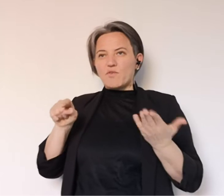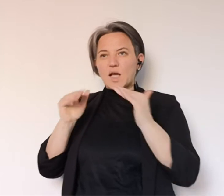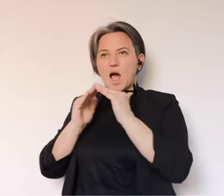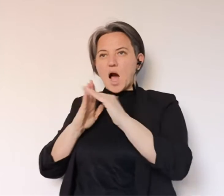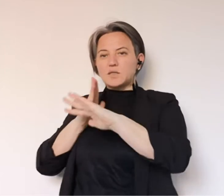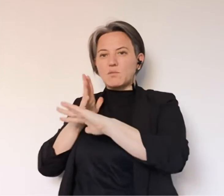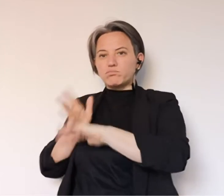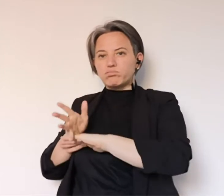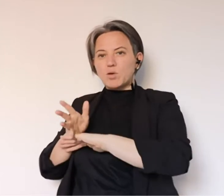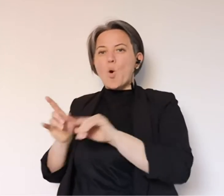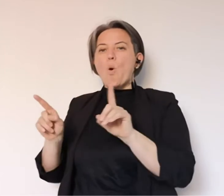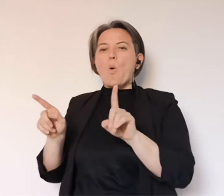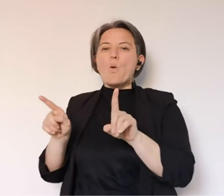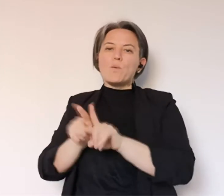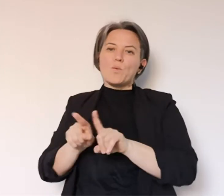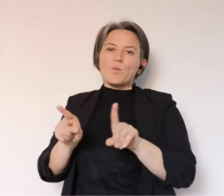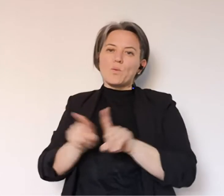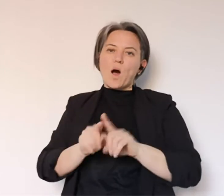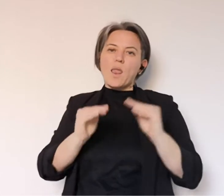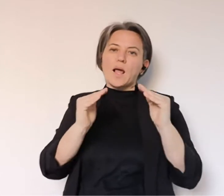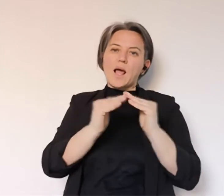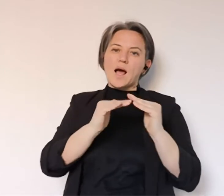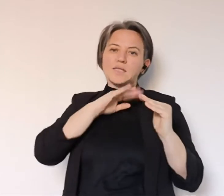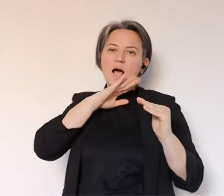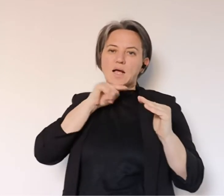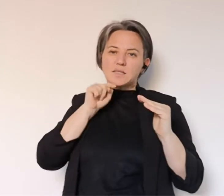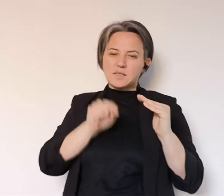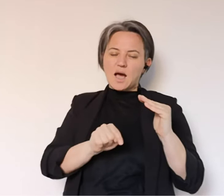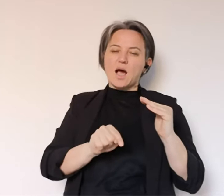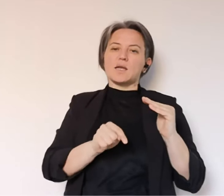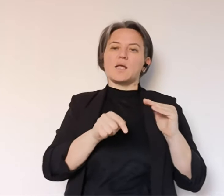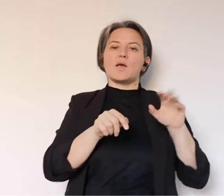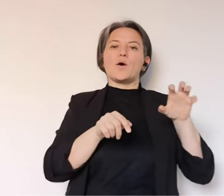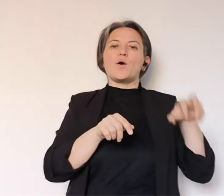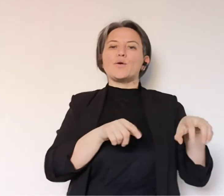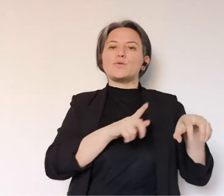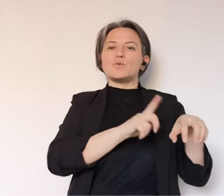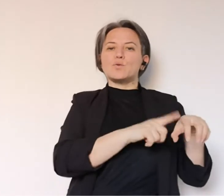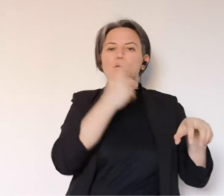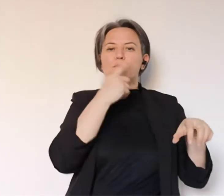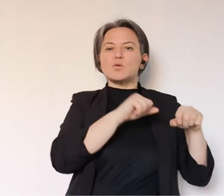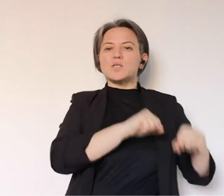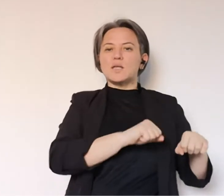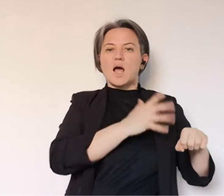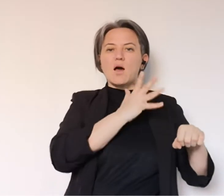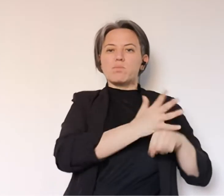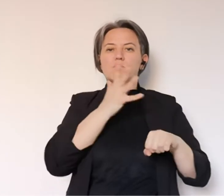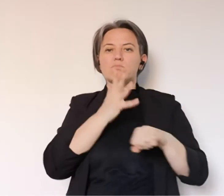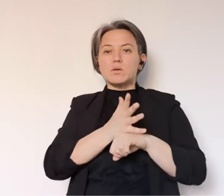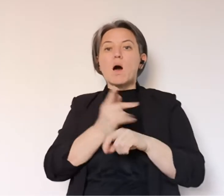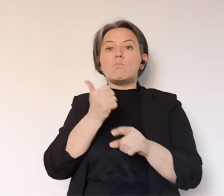dove è assolutamente necessario intervenire così come si è intervenuti oggi sulle case di